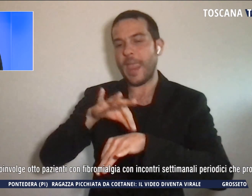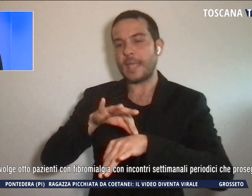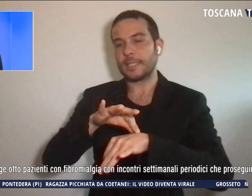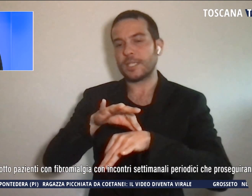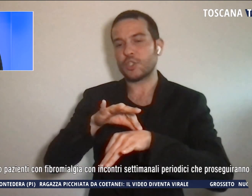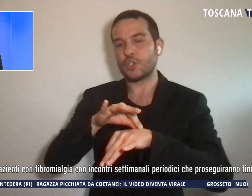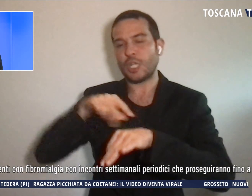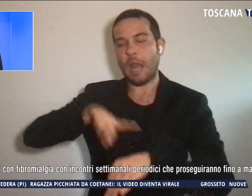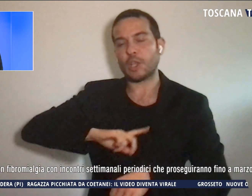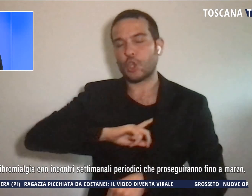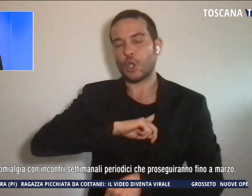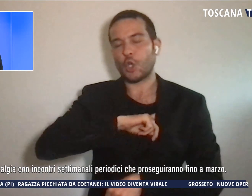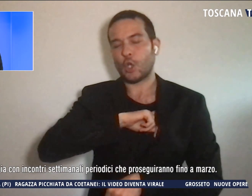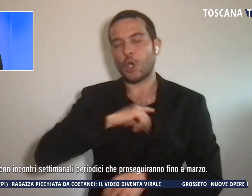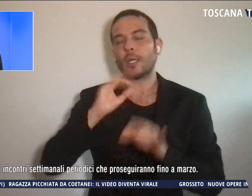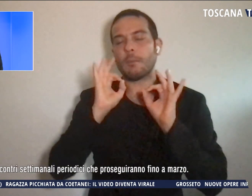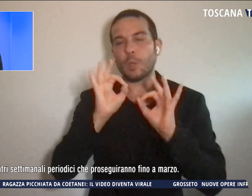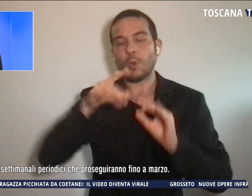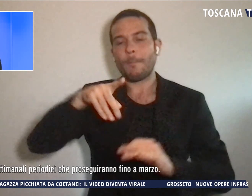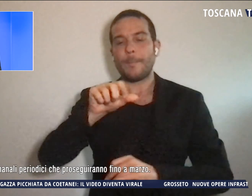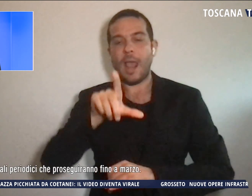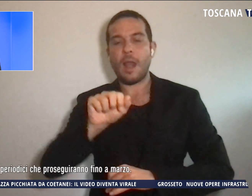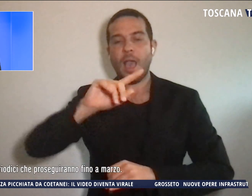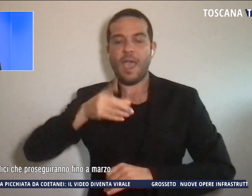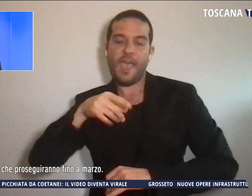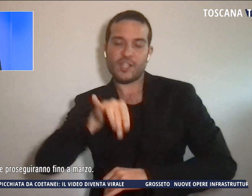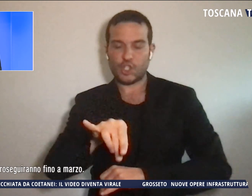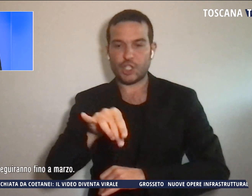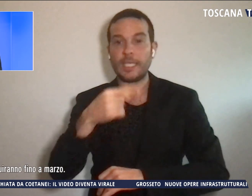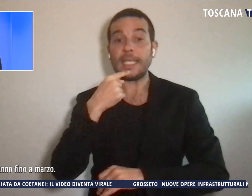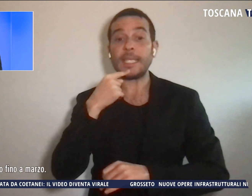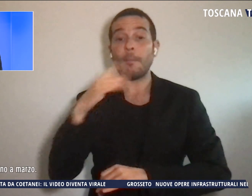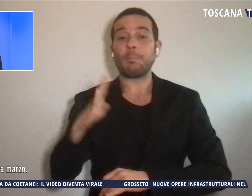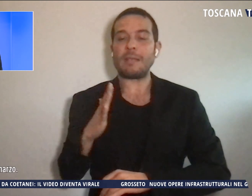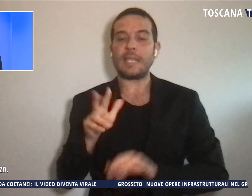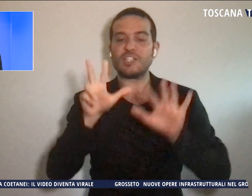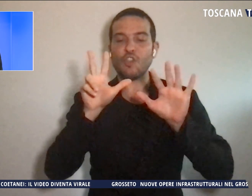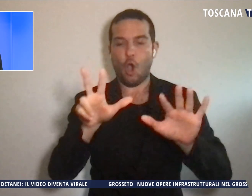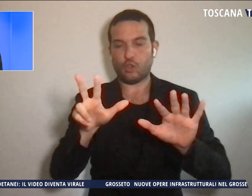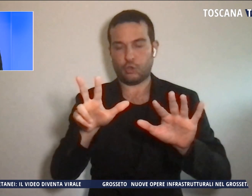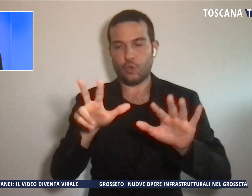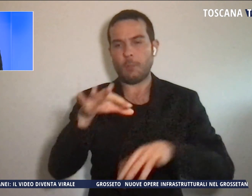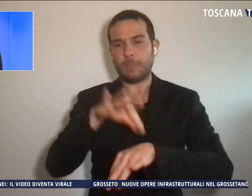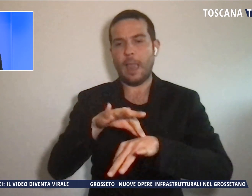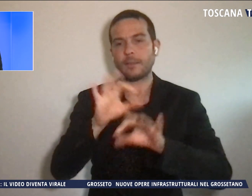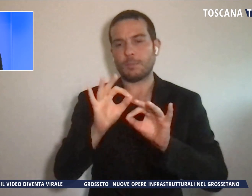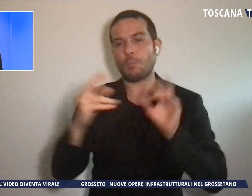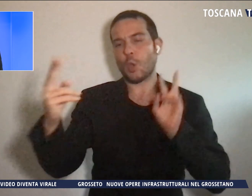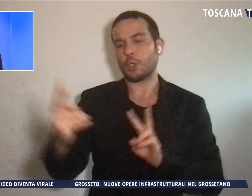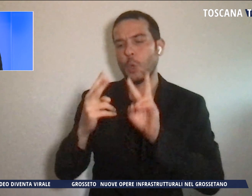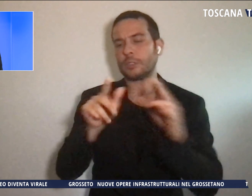Presidio Fiorentino Palagi e coinvolge otto pazienti con fibromialgia con incontri settimanali periodici che